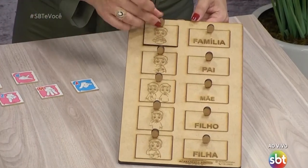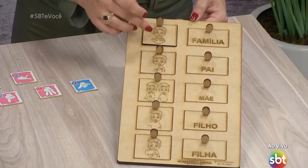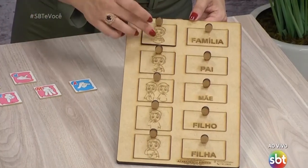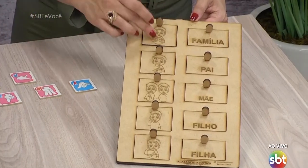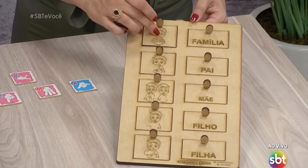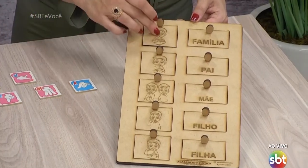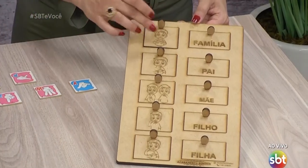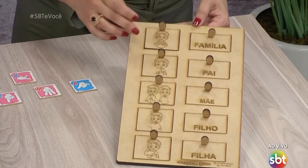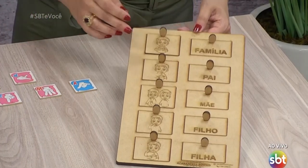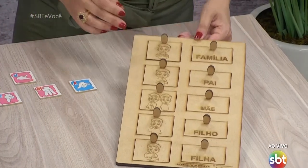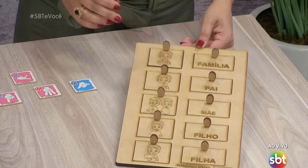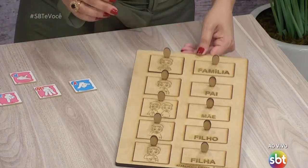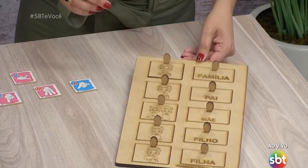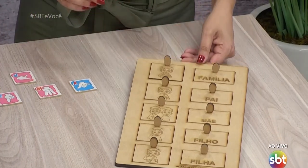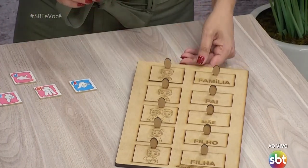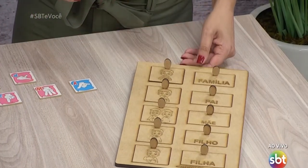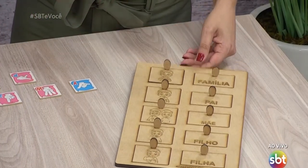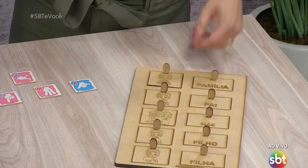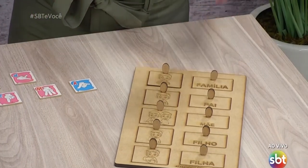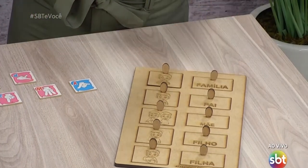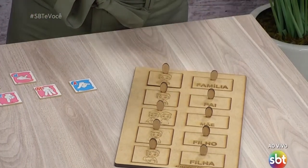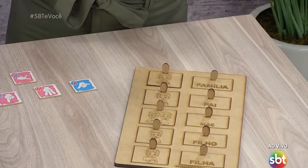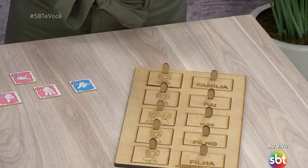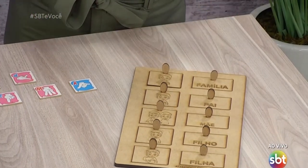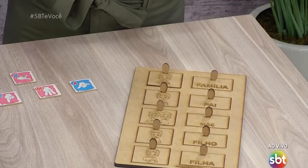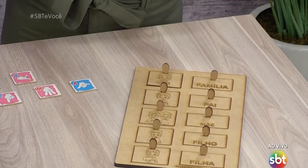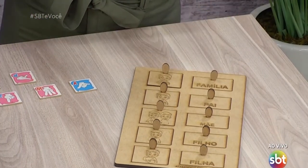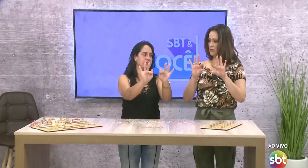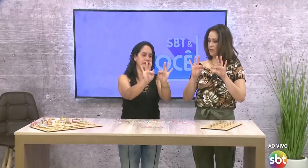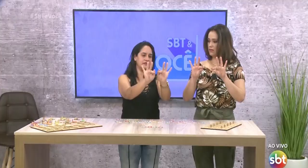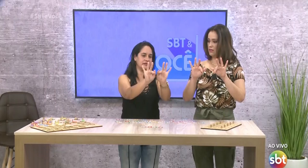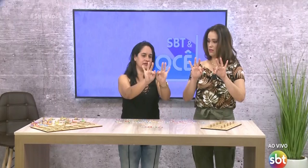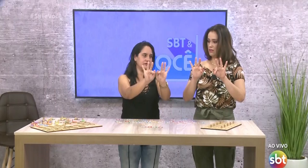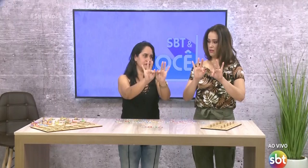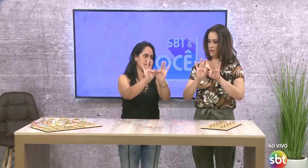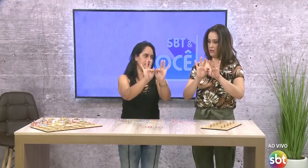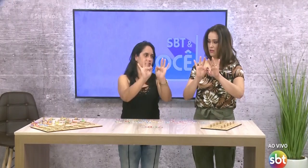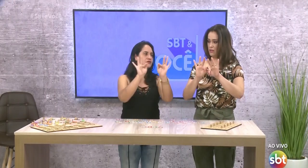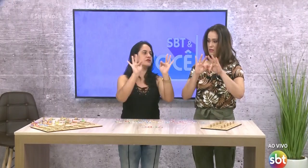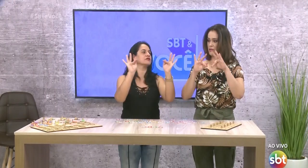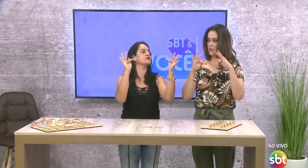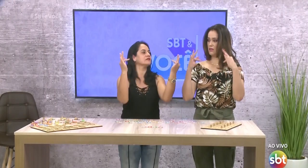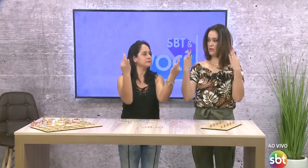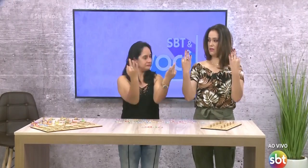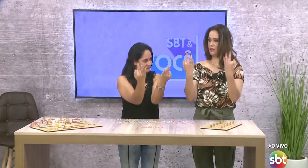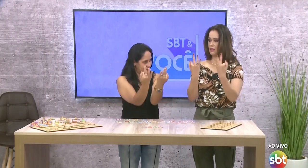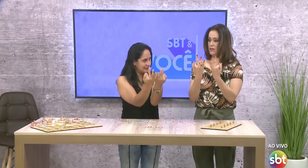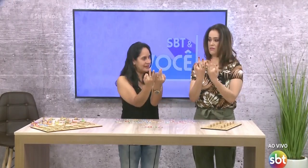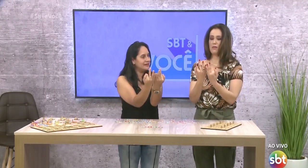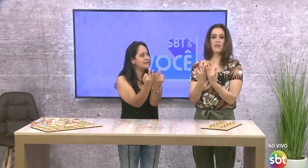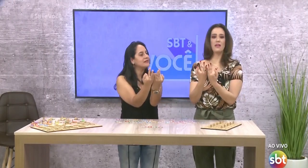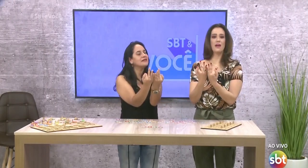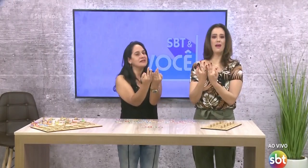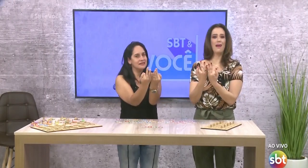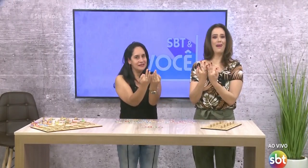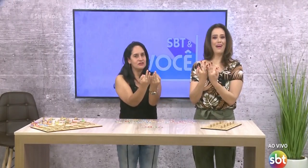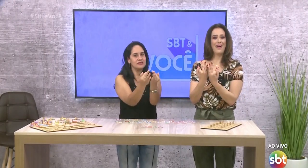esquerda. Família. Tá. Tá? É isso. Direita e esquerda. Vamos fazer um circo. Tá? Família. Isso,